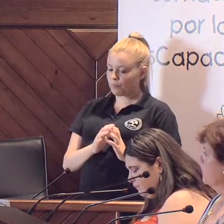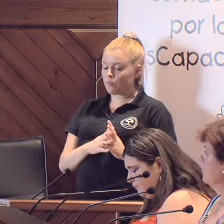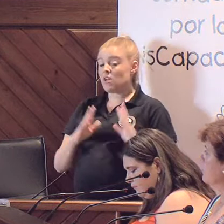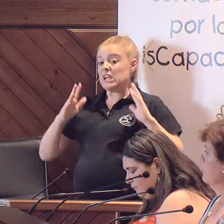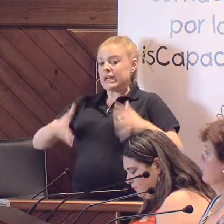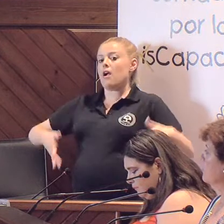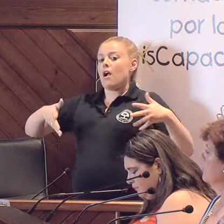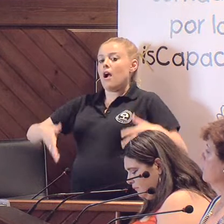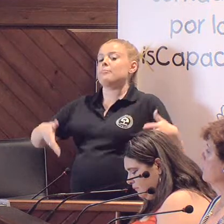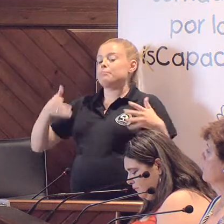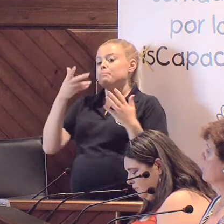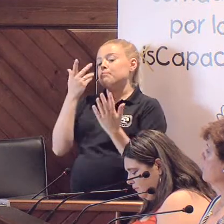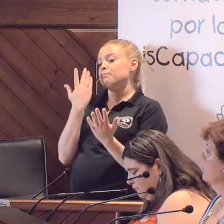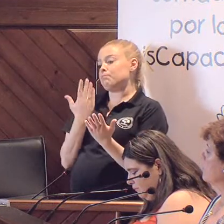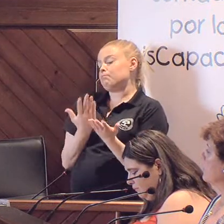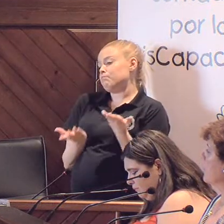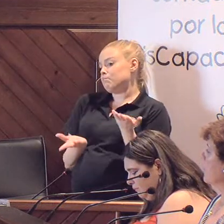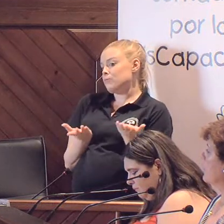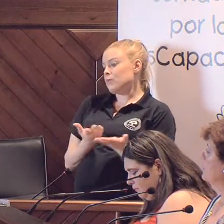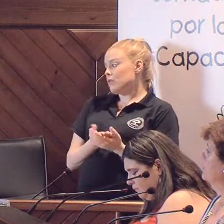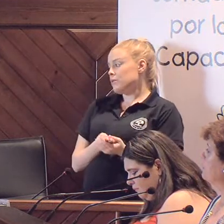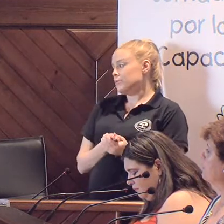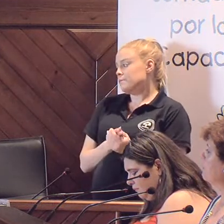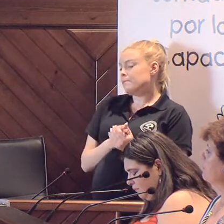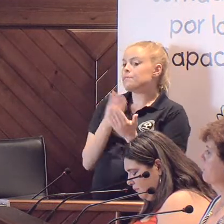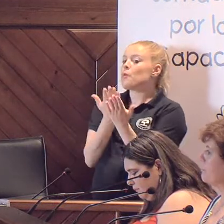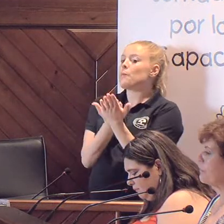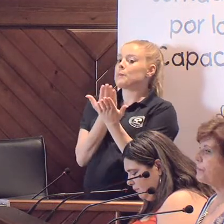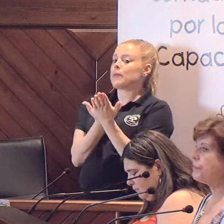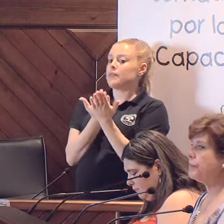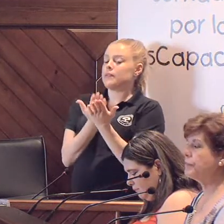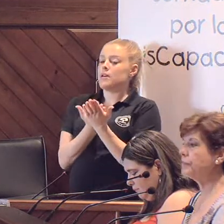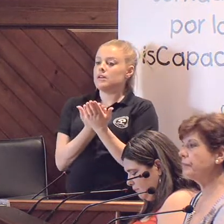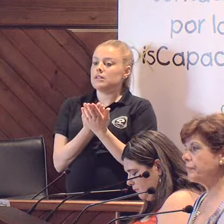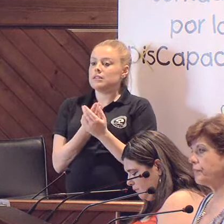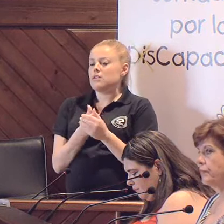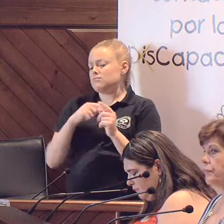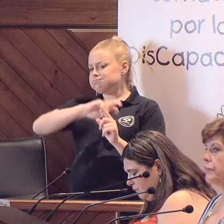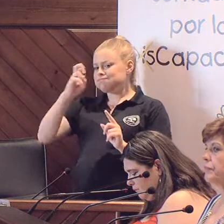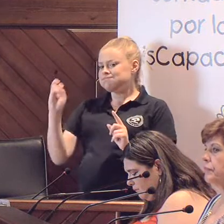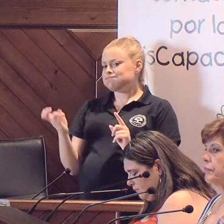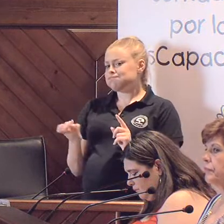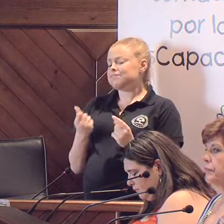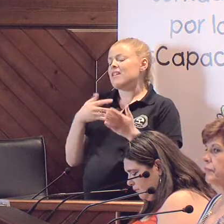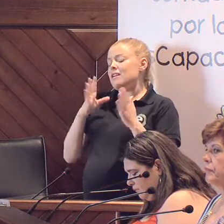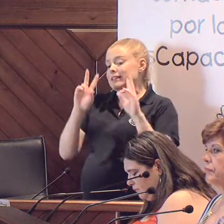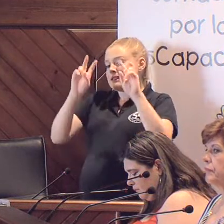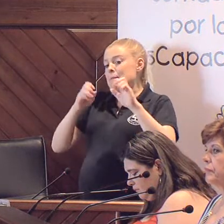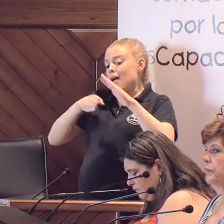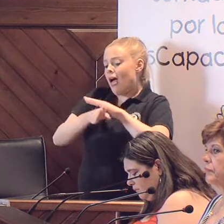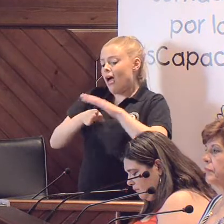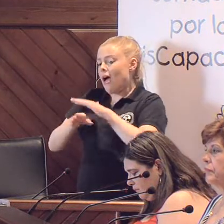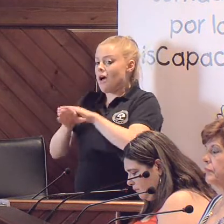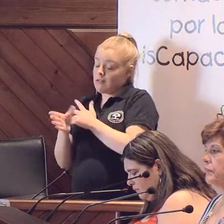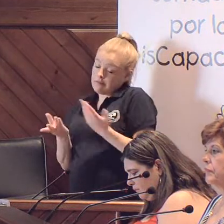El CAN, bueno, el CAN nos solicitaba, sobre todo, muchas cosas en el tema de accesibilidad, como es